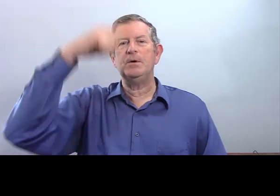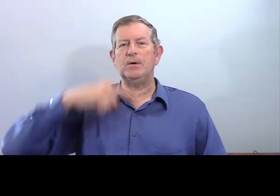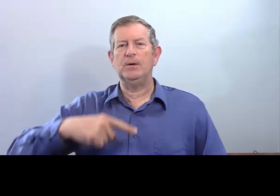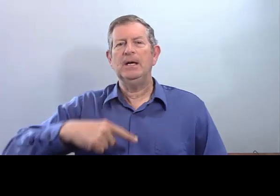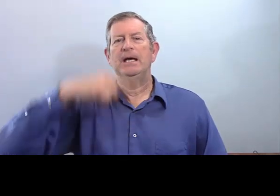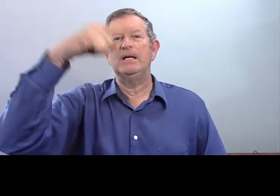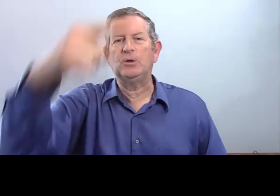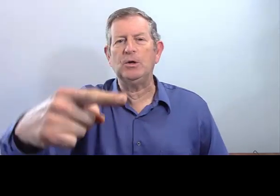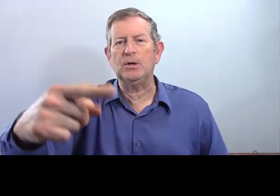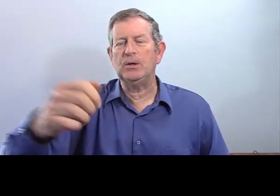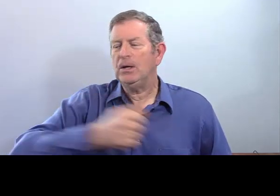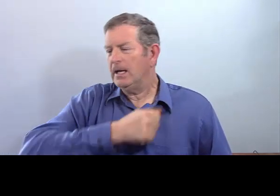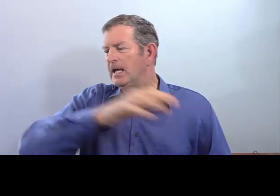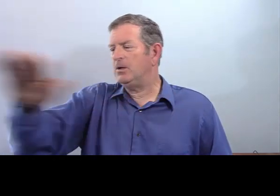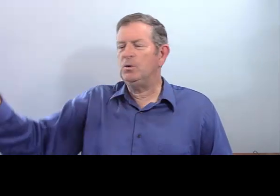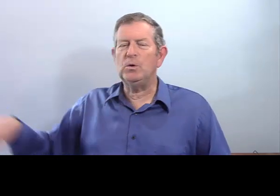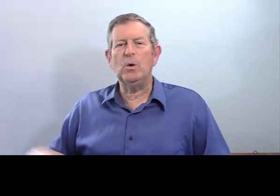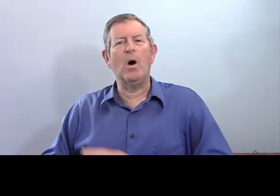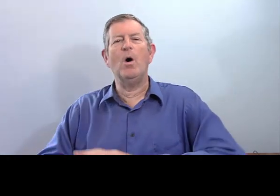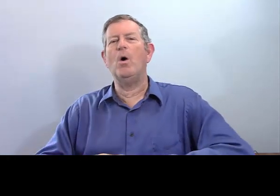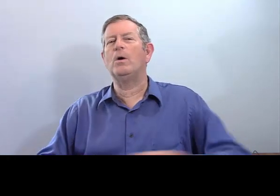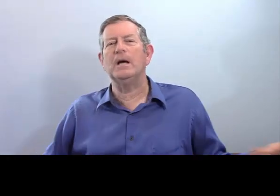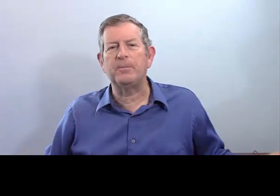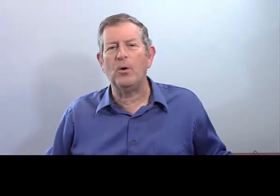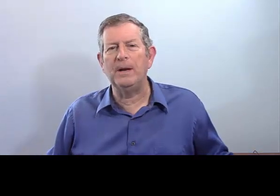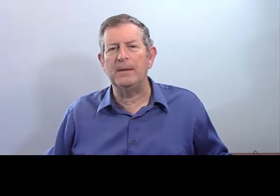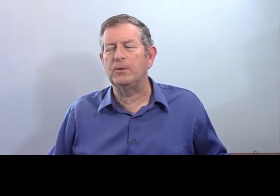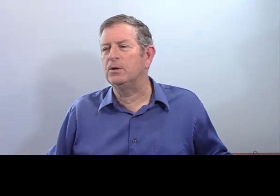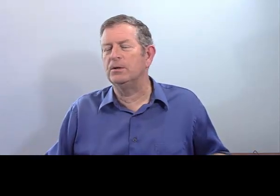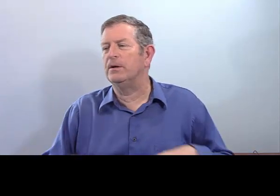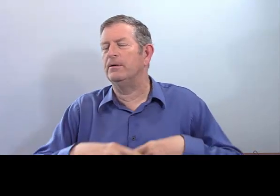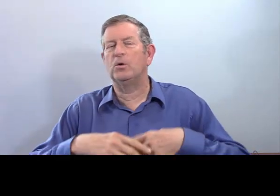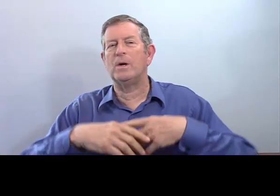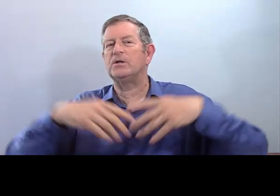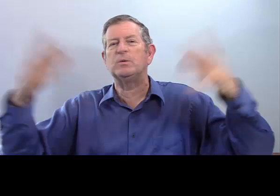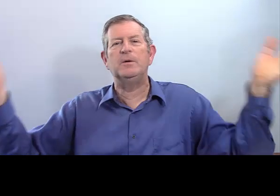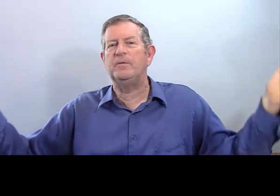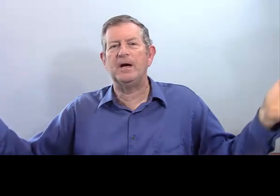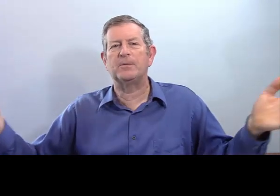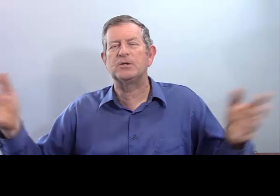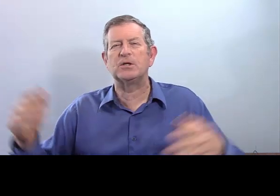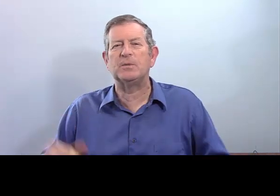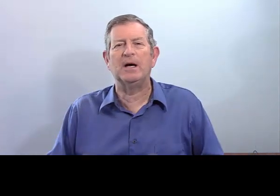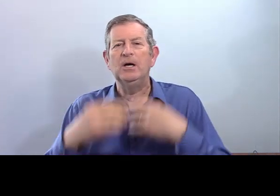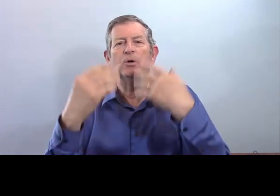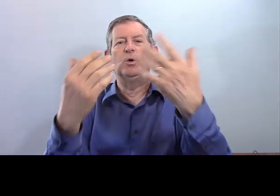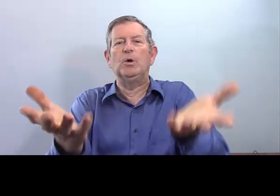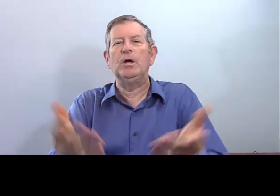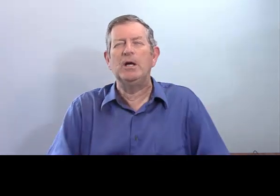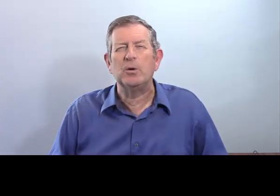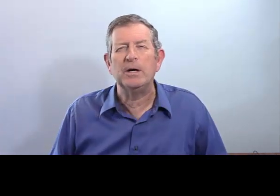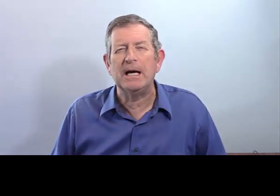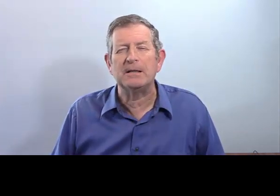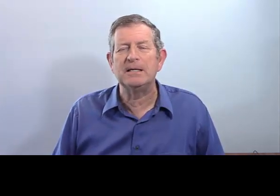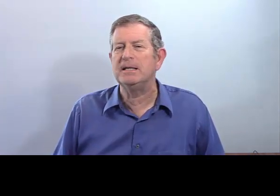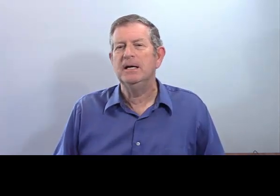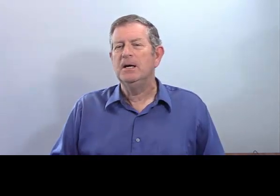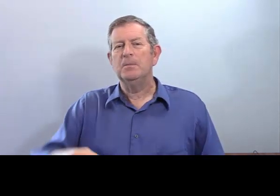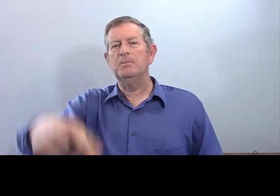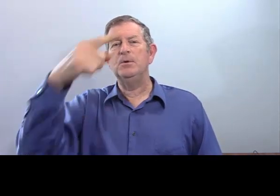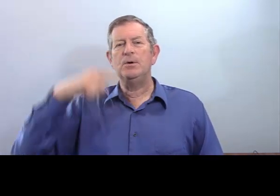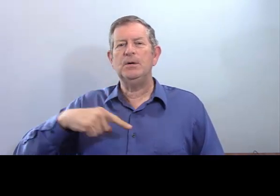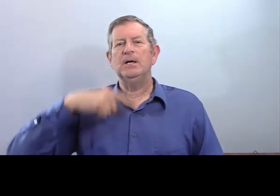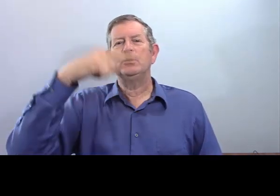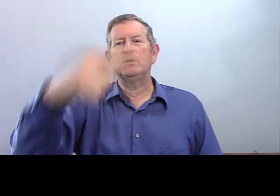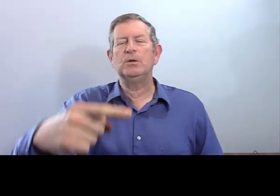Donc, me et te et nous, aucun problème. Quoi que ce soit le verbe, que ce soit donner, regarder,